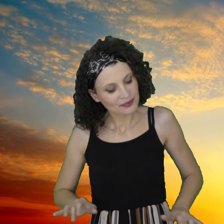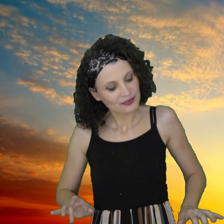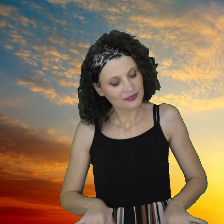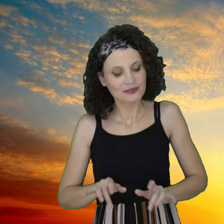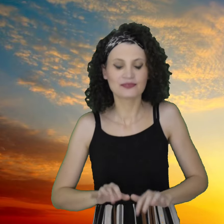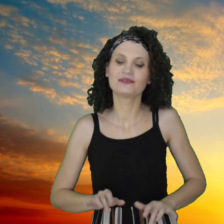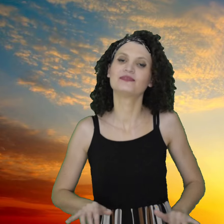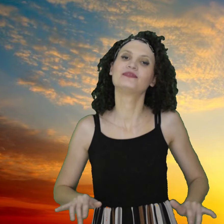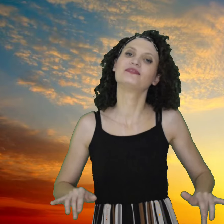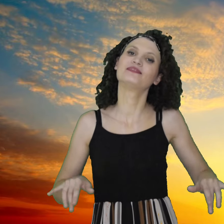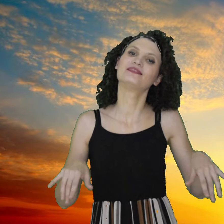di te Salve